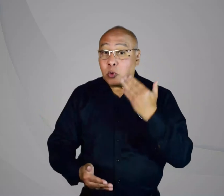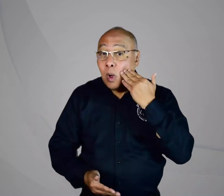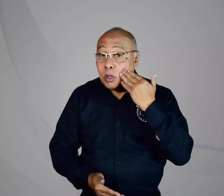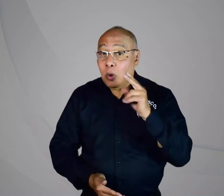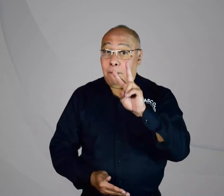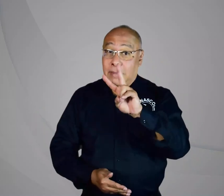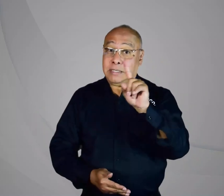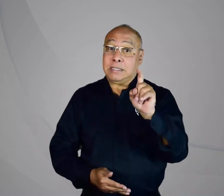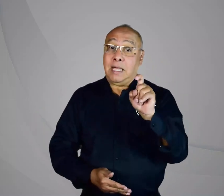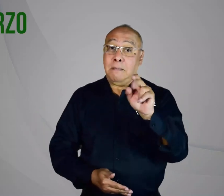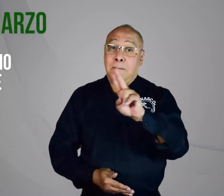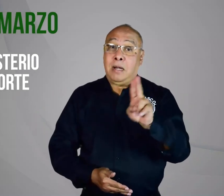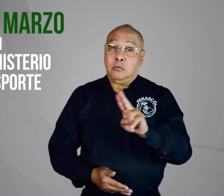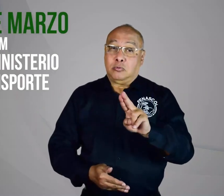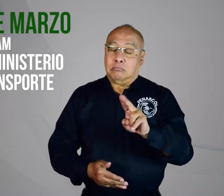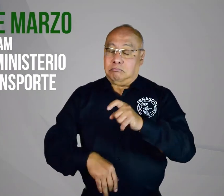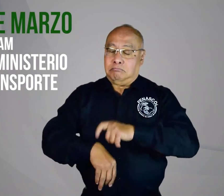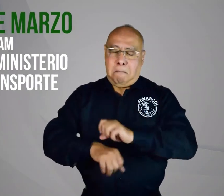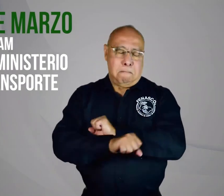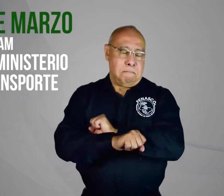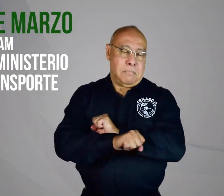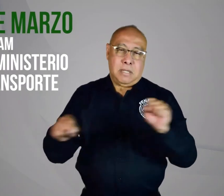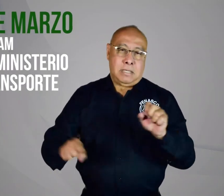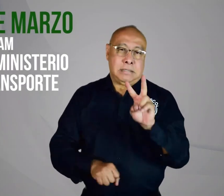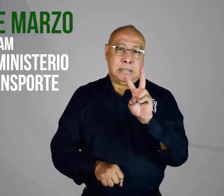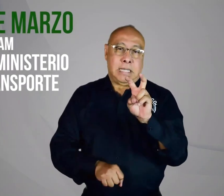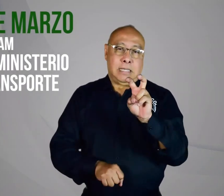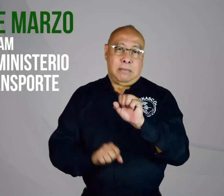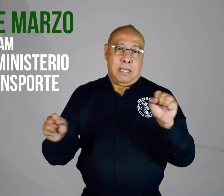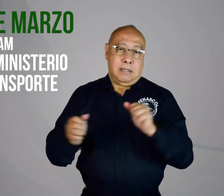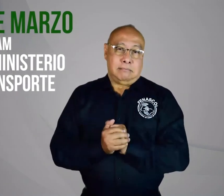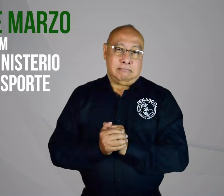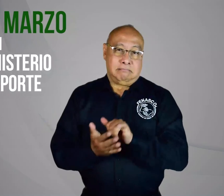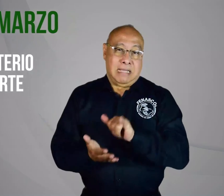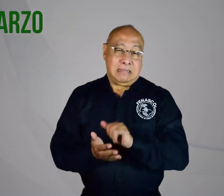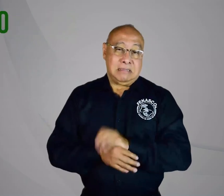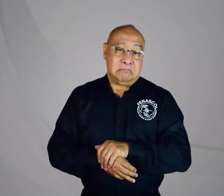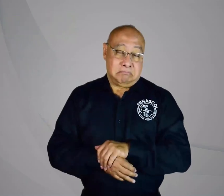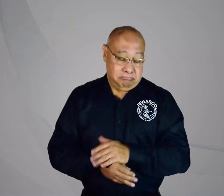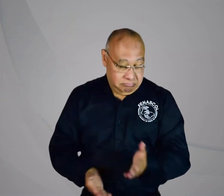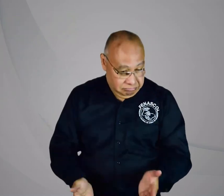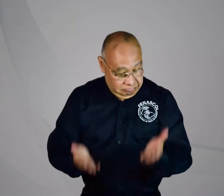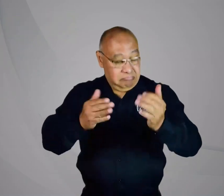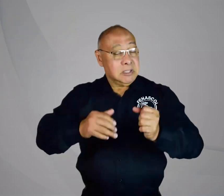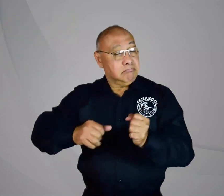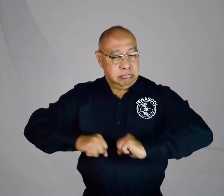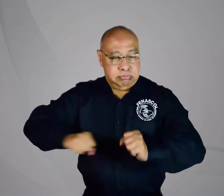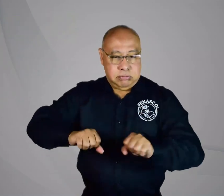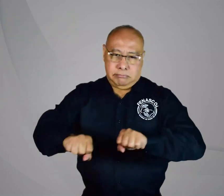ojalá pudiesen venir este 26 de marzo a las 7 de la mañana frente al Ministerio de Transporte. Esa es la idea, así que